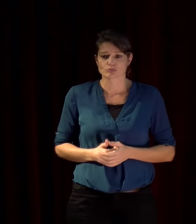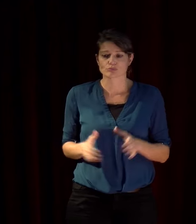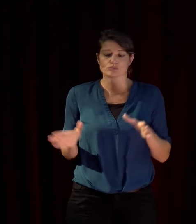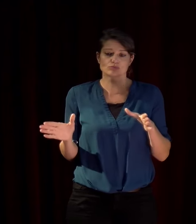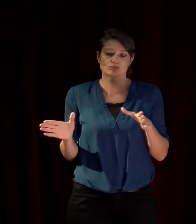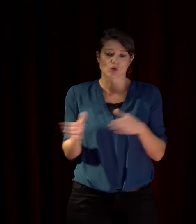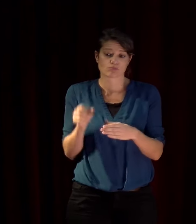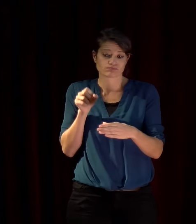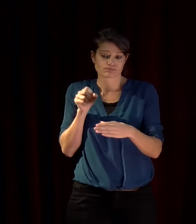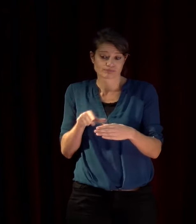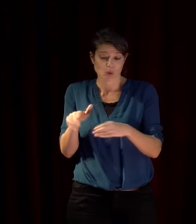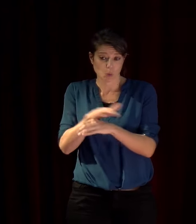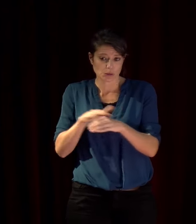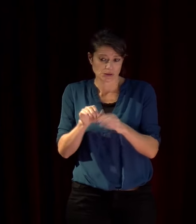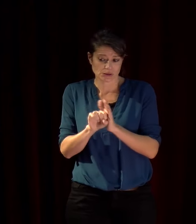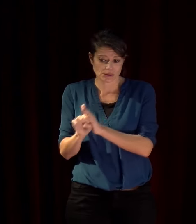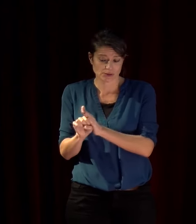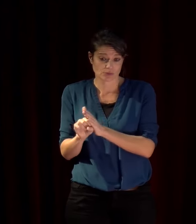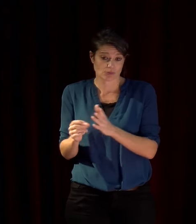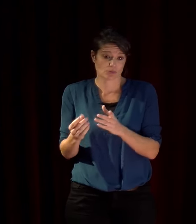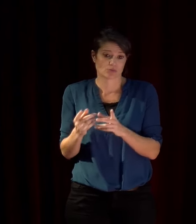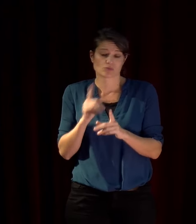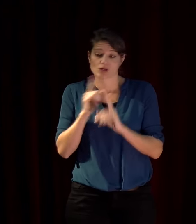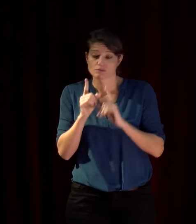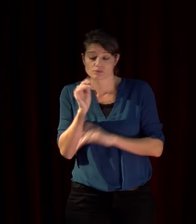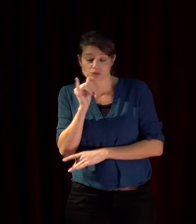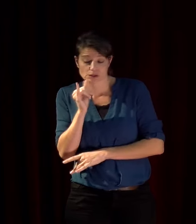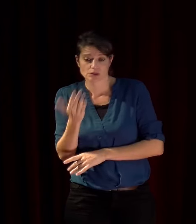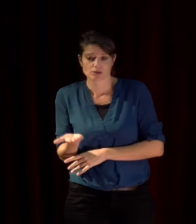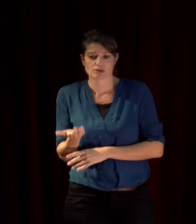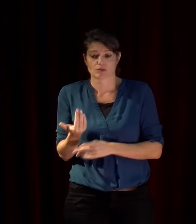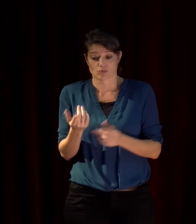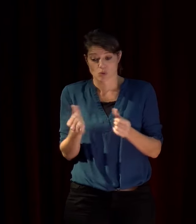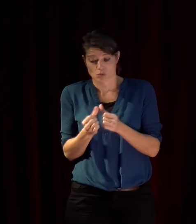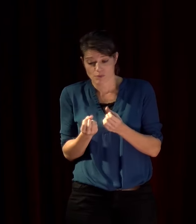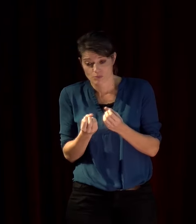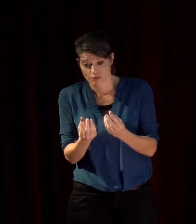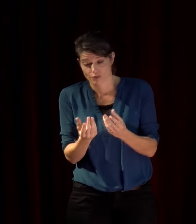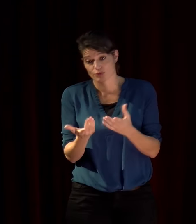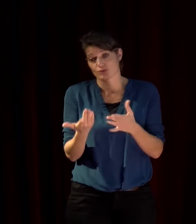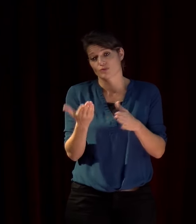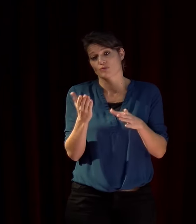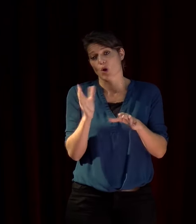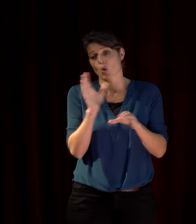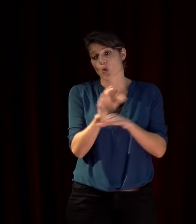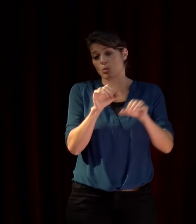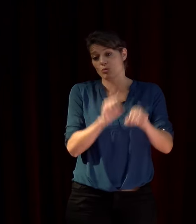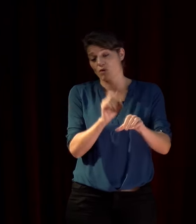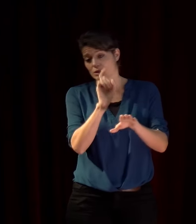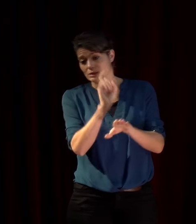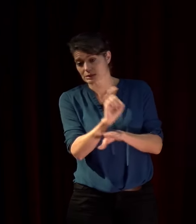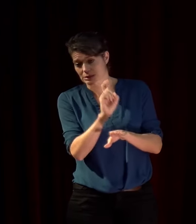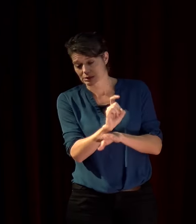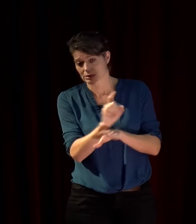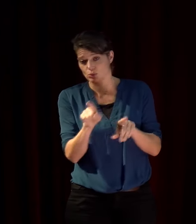partout et la remise en cause des libertés publiques et des contre-pouvoirs et il